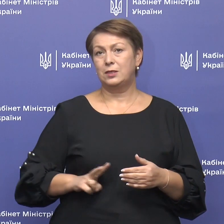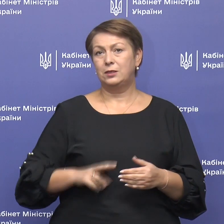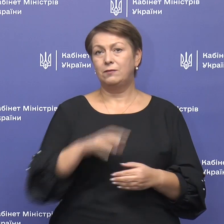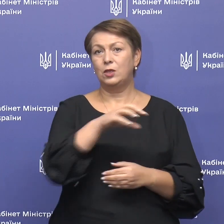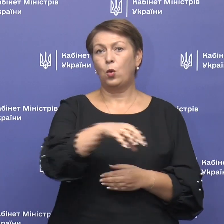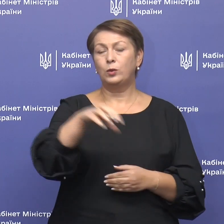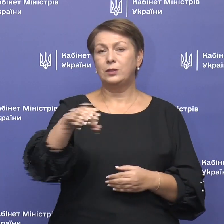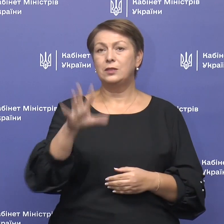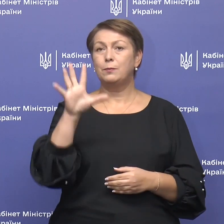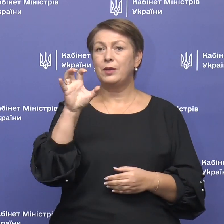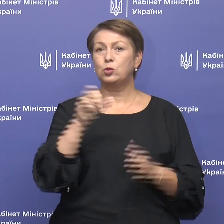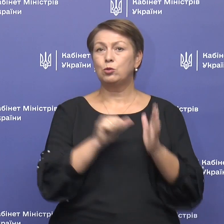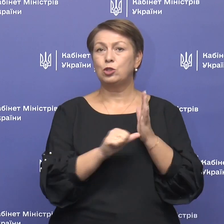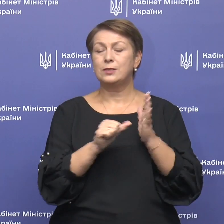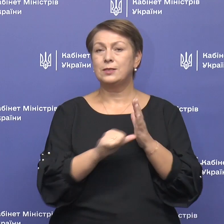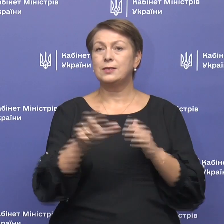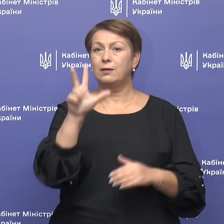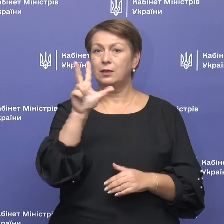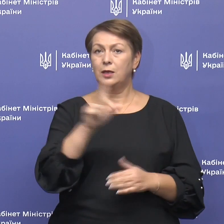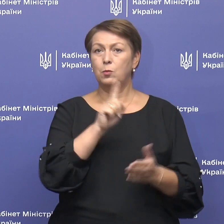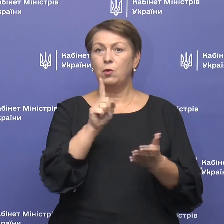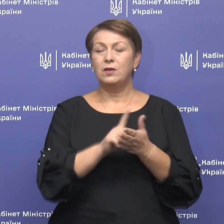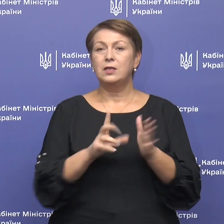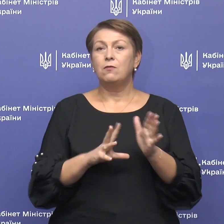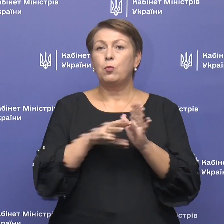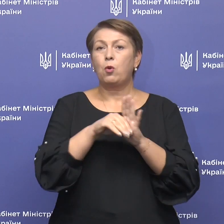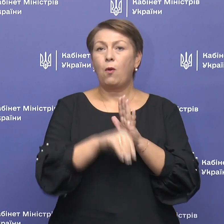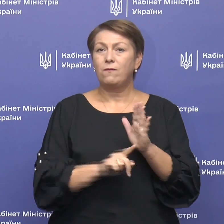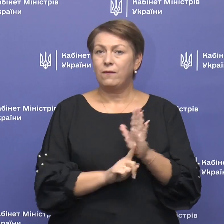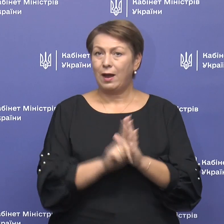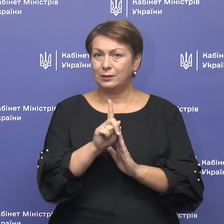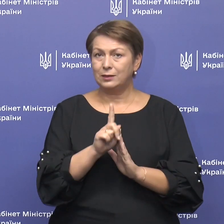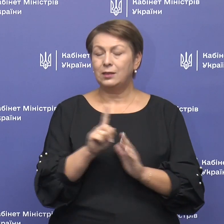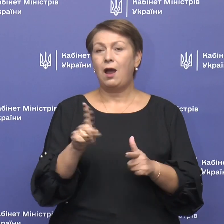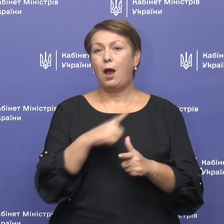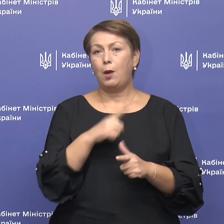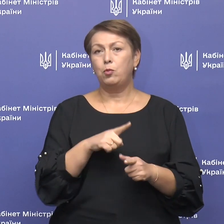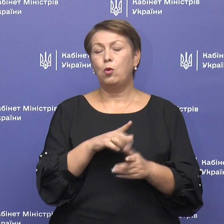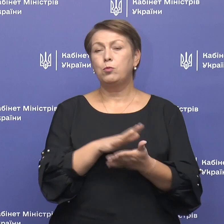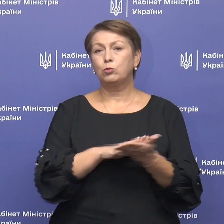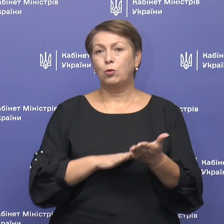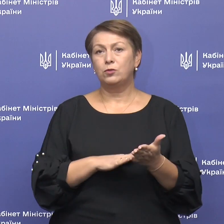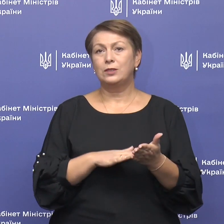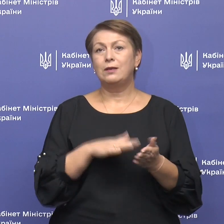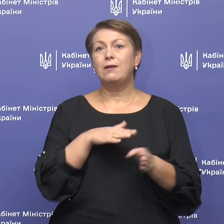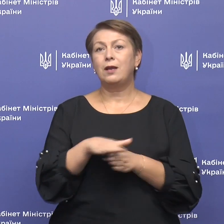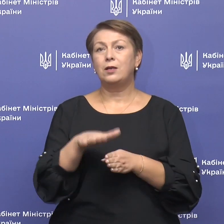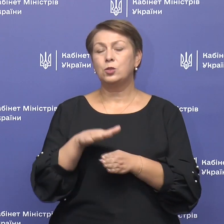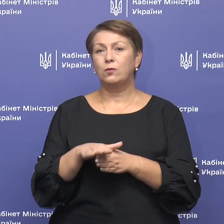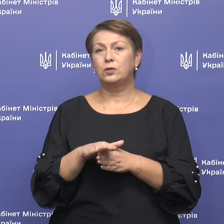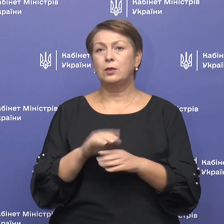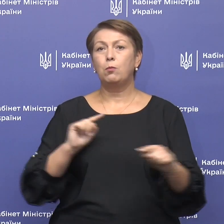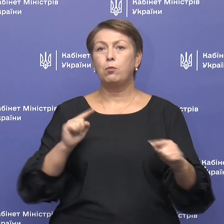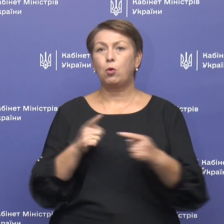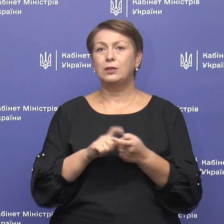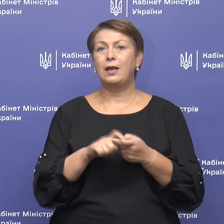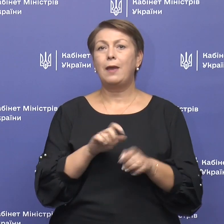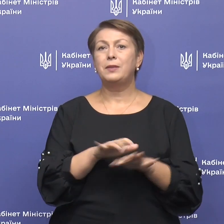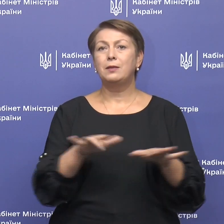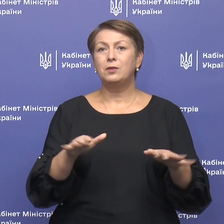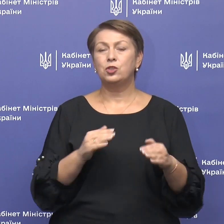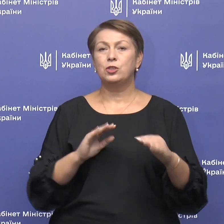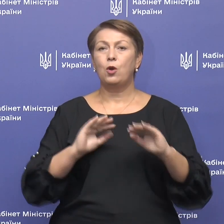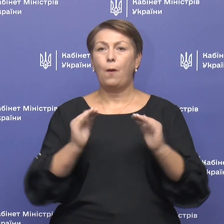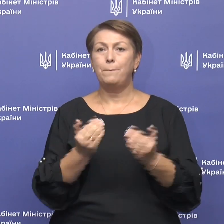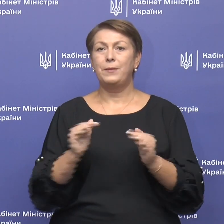а 563 повинні впровадити або продовжити реалізовувати протиепідемічні обмеження. Для